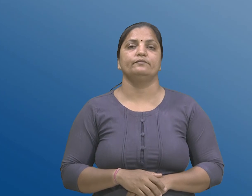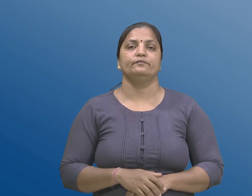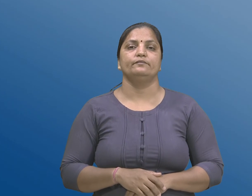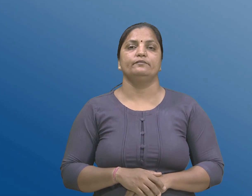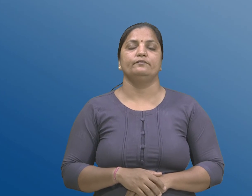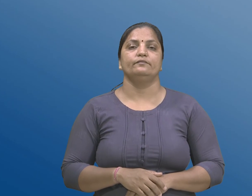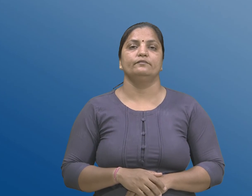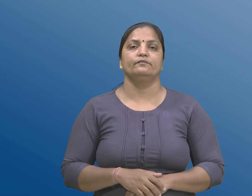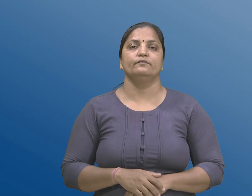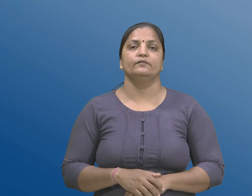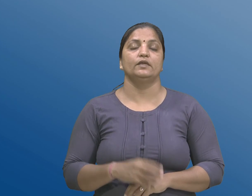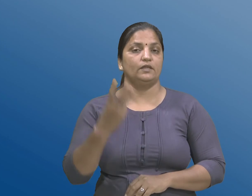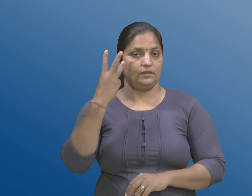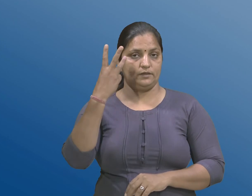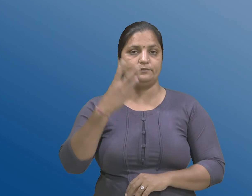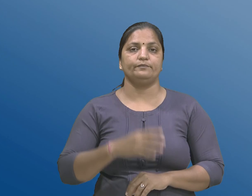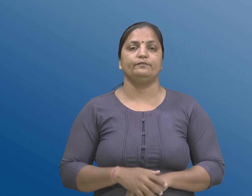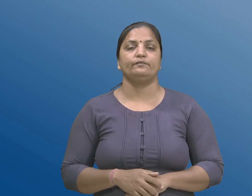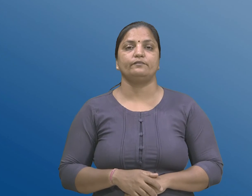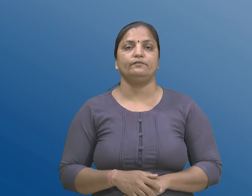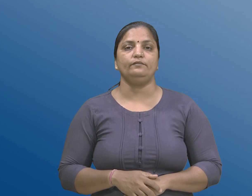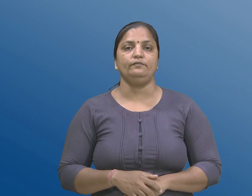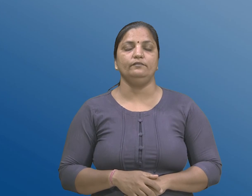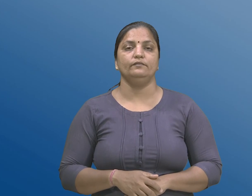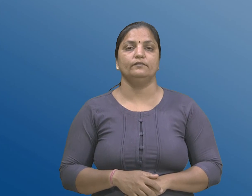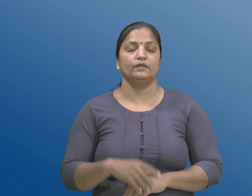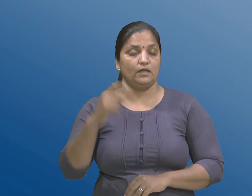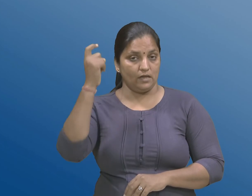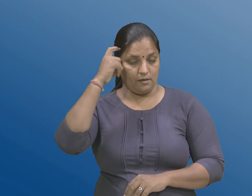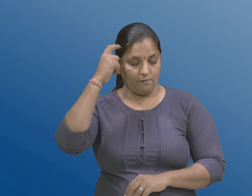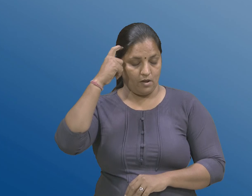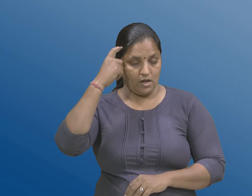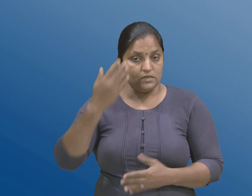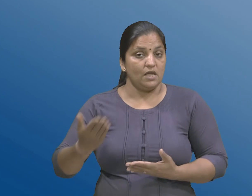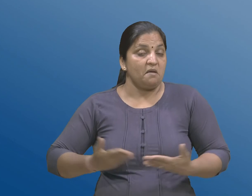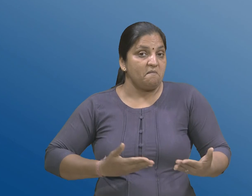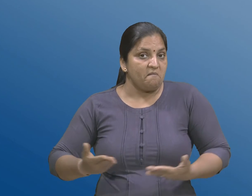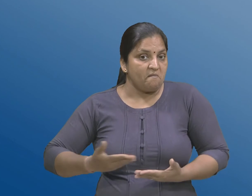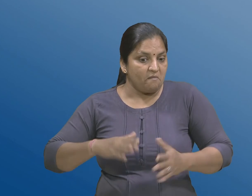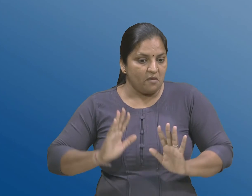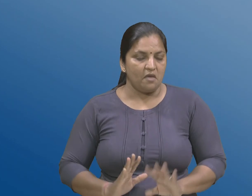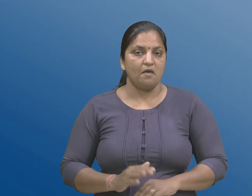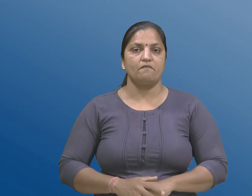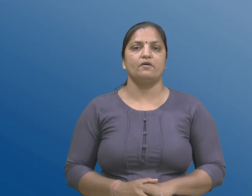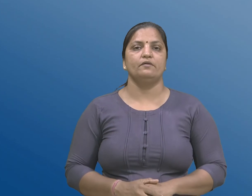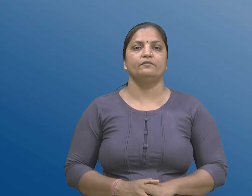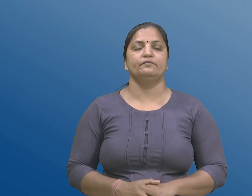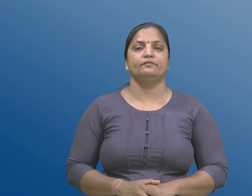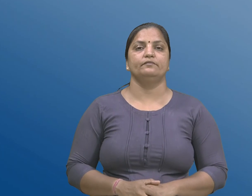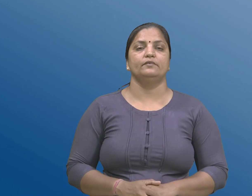त्री जूब, मानसिक वर्तनुक, मानसिक